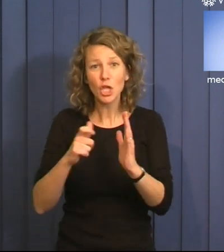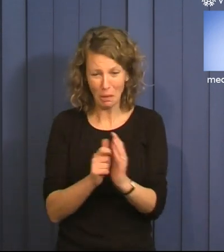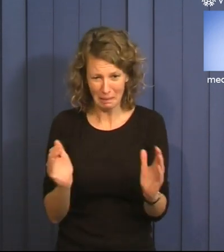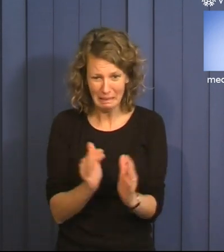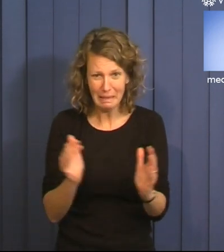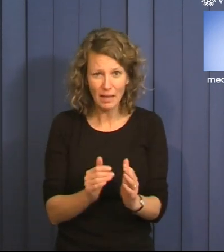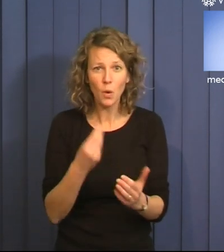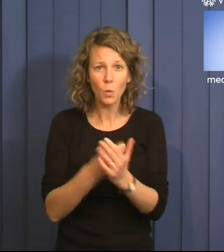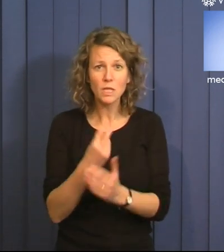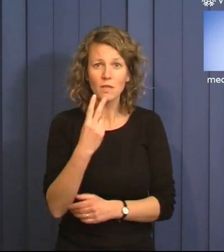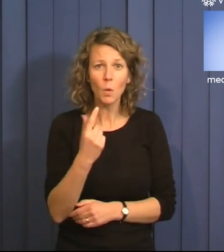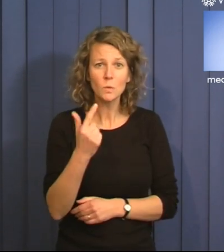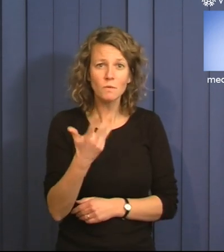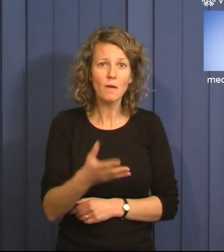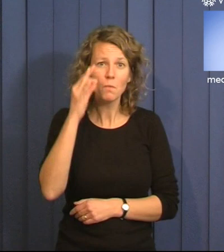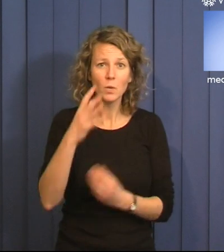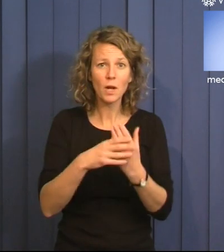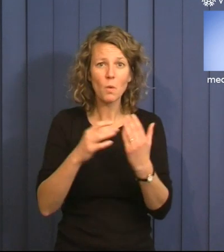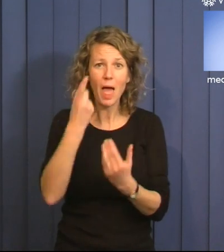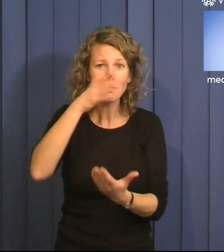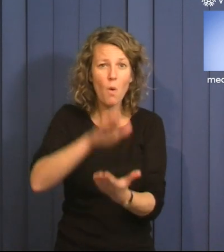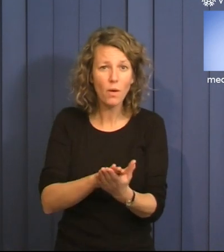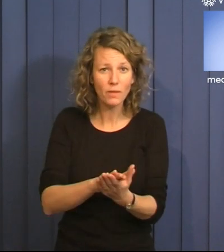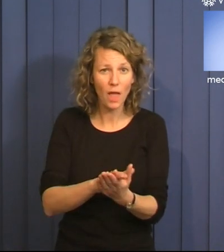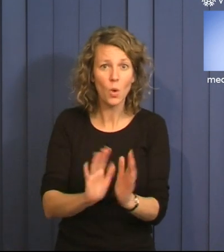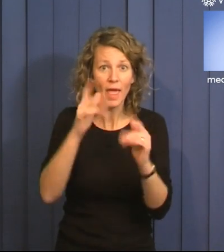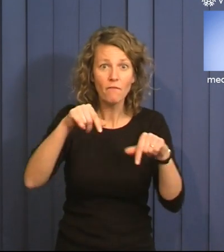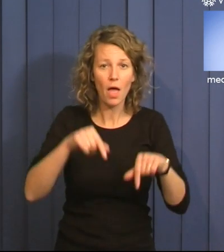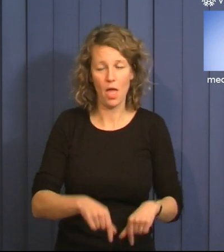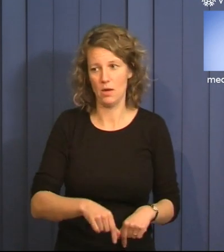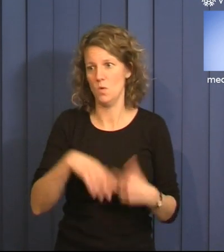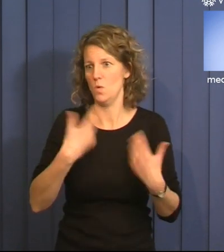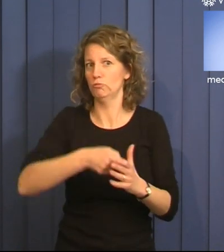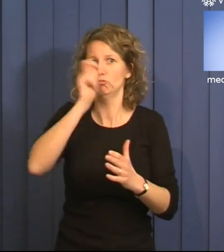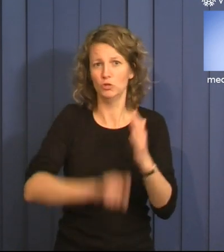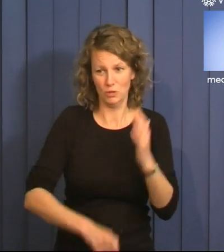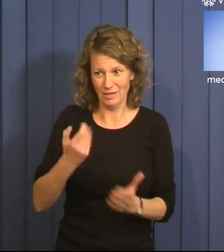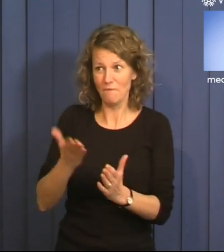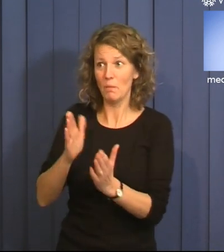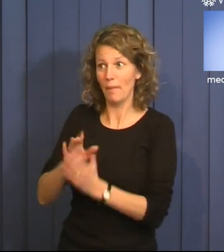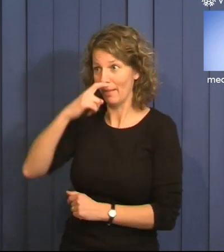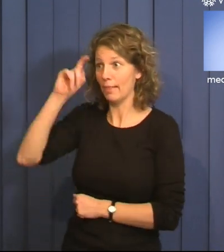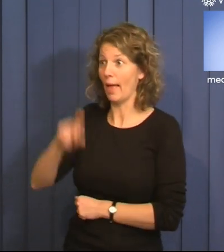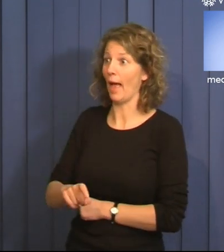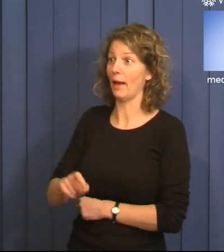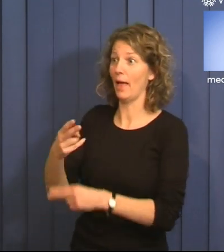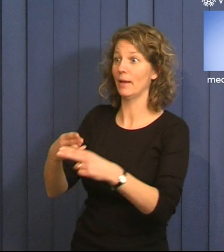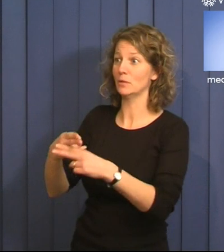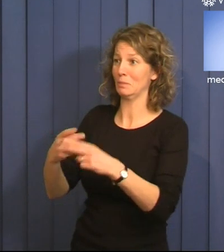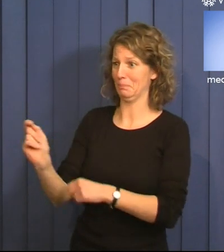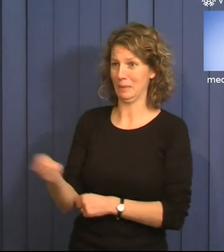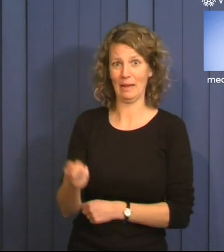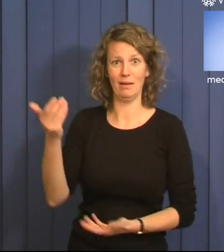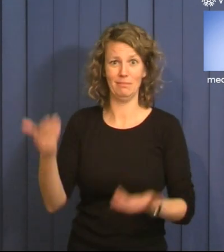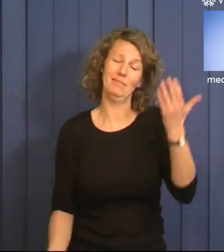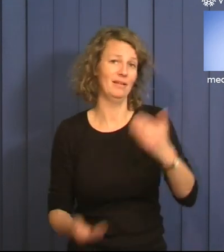500 dollar i månaden. Och livet här är långt ifrån en restaurangnota på en strandbar i Thailand. Men för